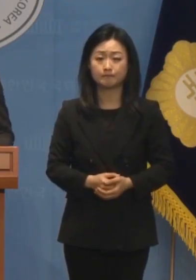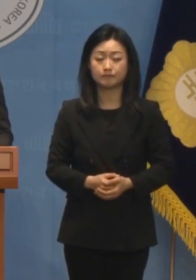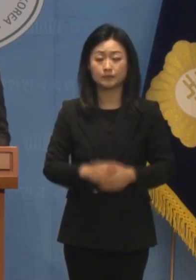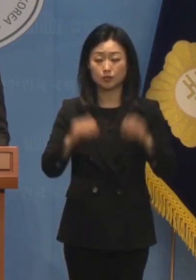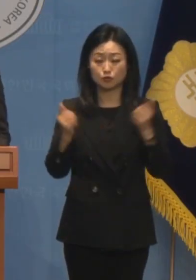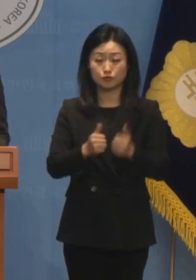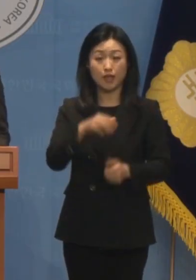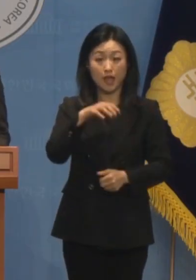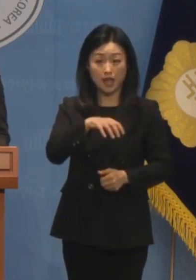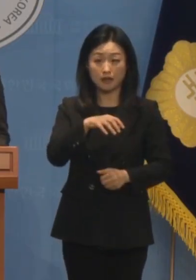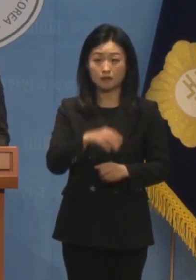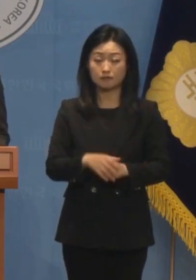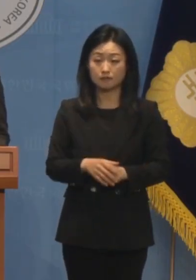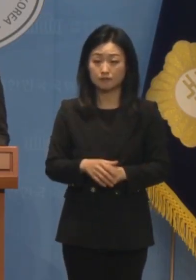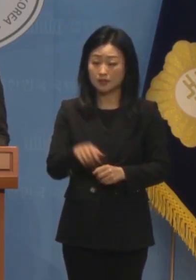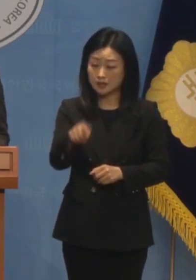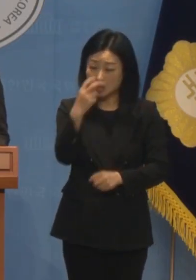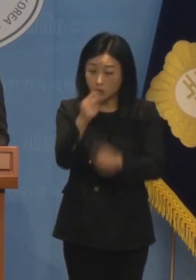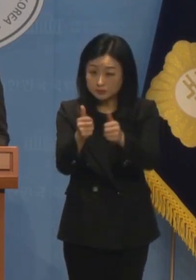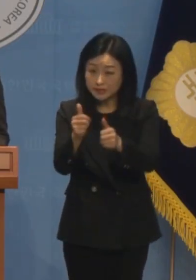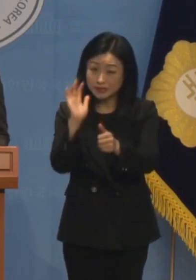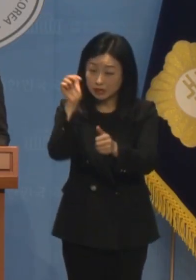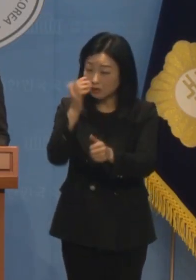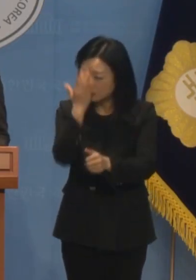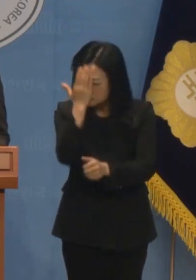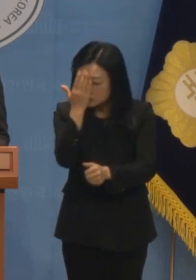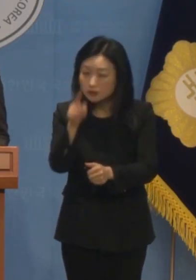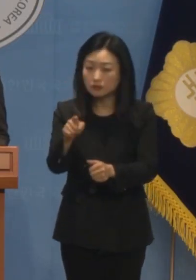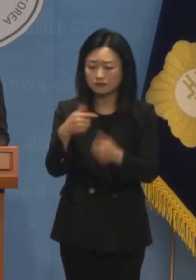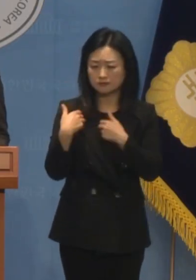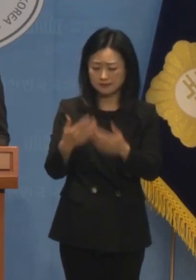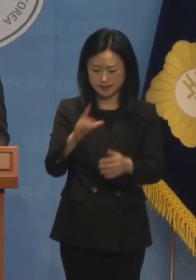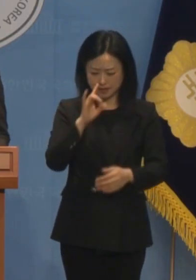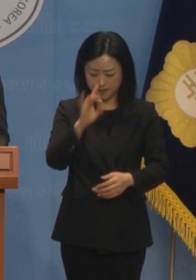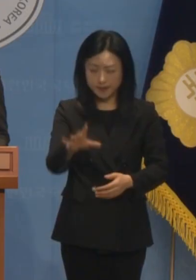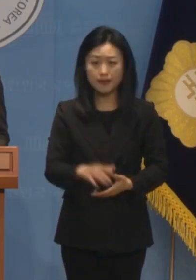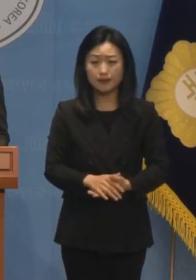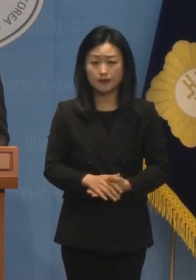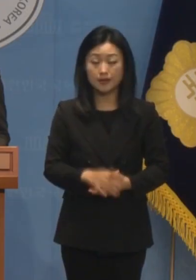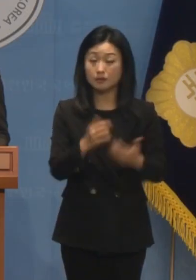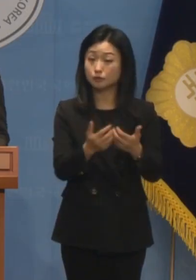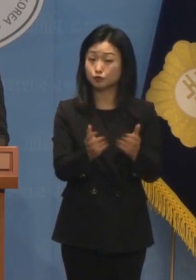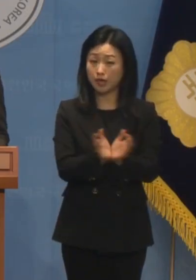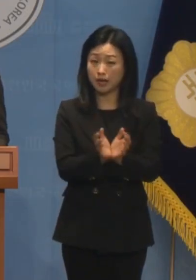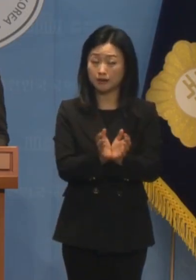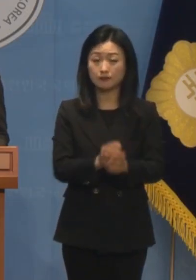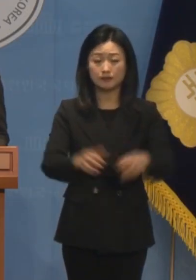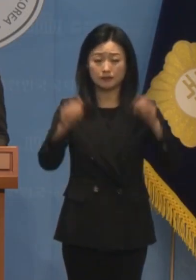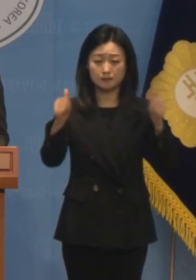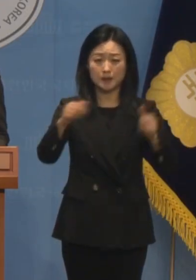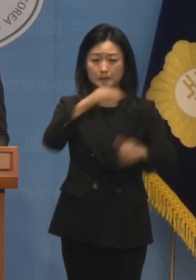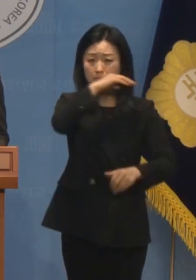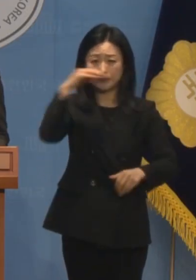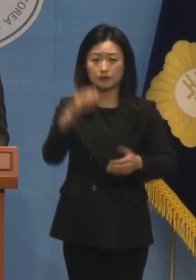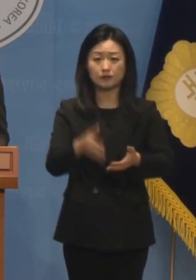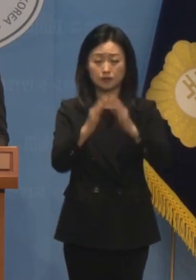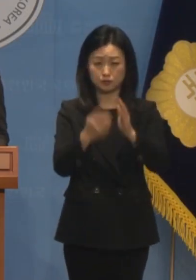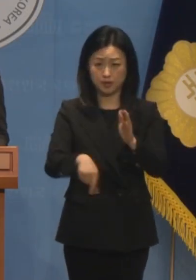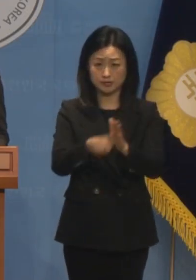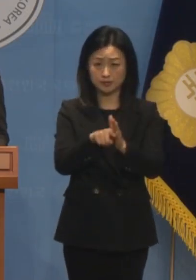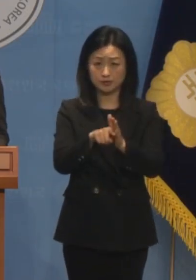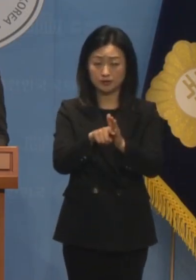국회는 권력의 하수인으로 전락한 검찰을 방관할 수 없습니다 더불어민주당은 사법 정의를 바로 세우기 위해